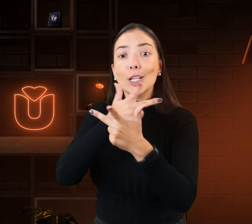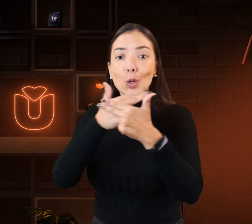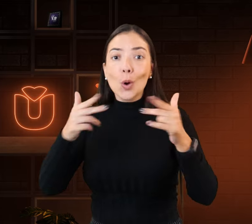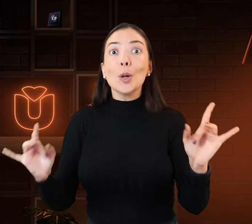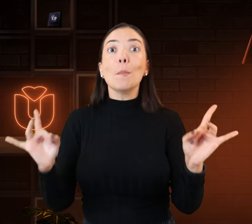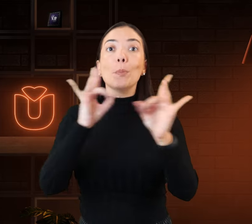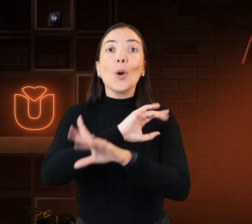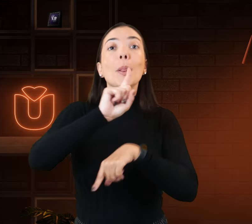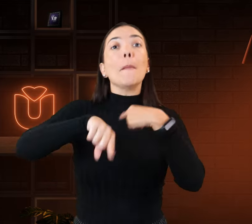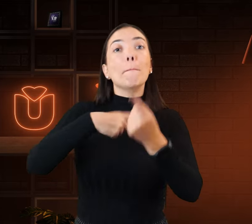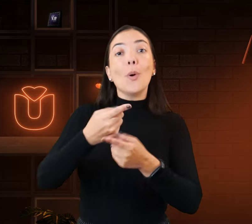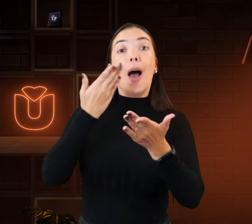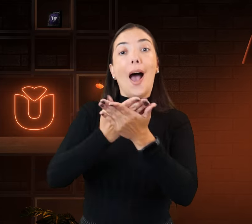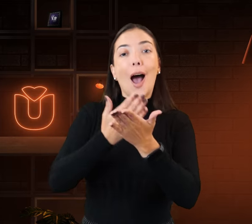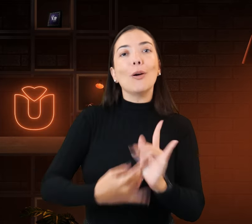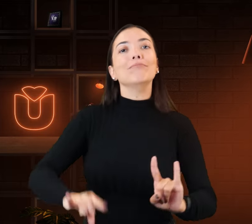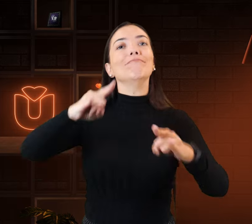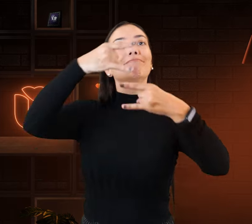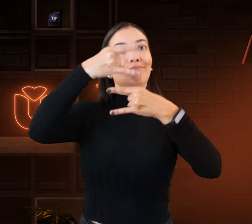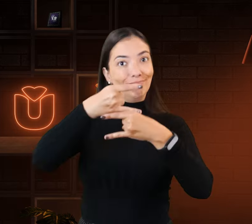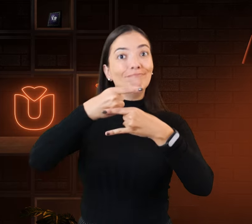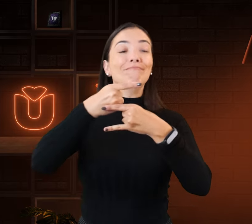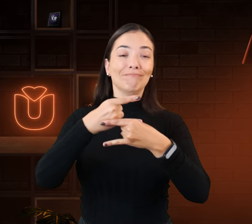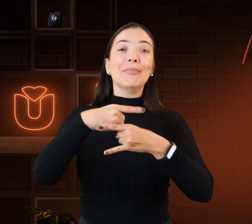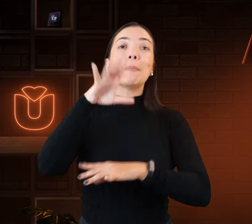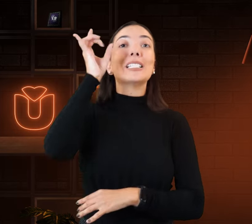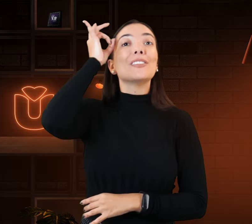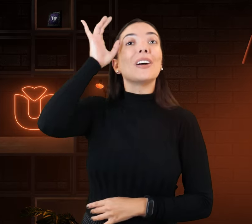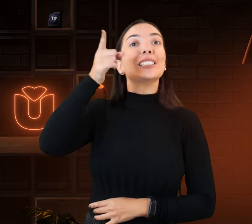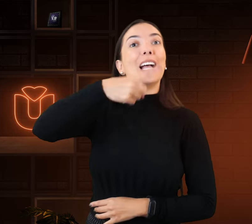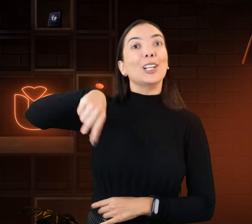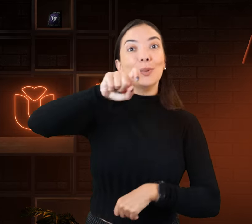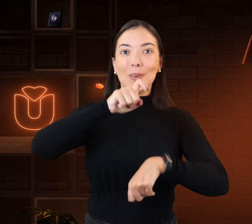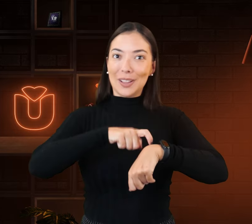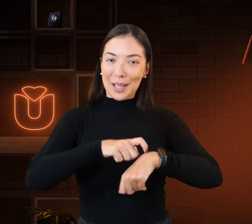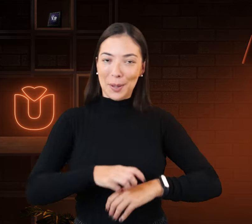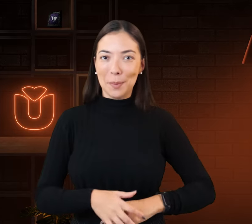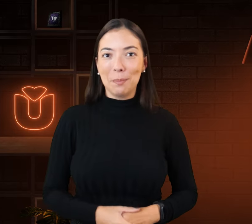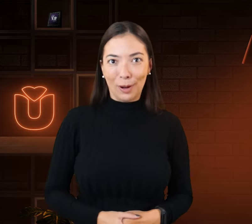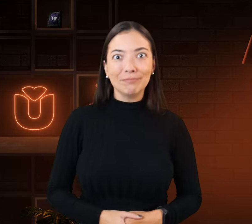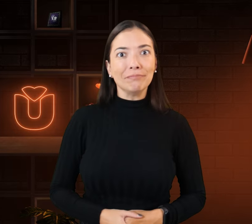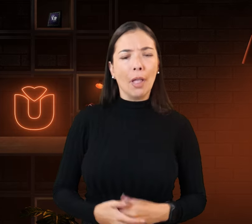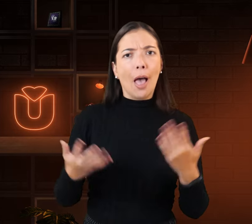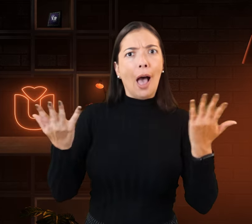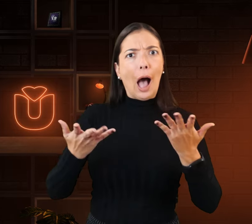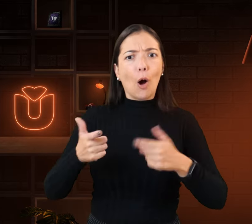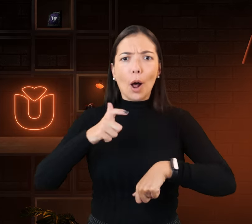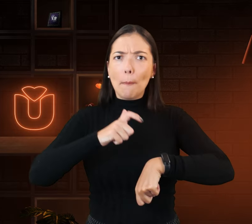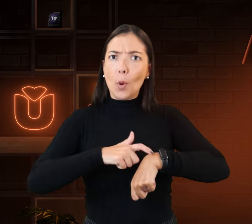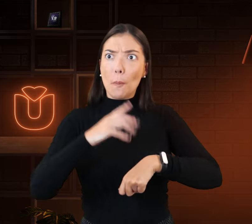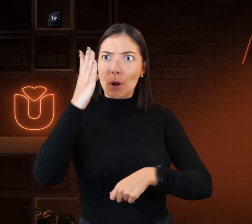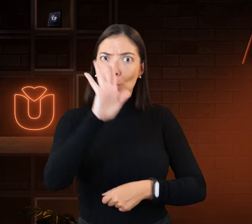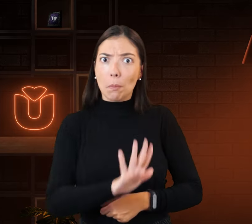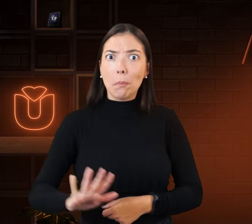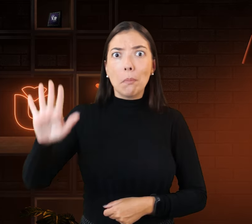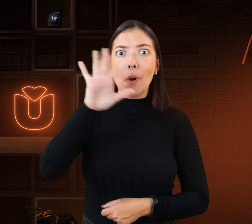estudos. E o momento da live. Isso facilita muito o horário de estudo. Essa flexibilização.